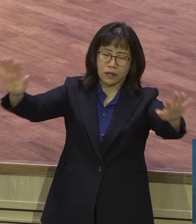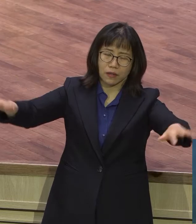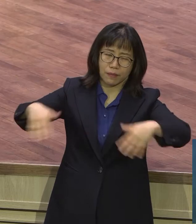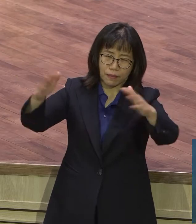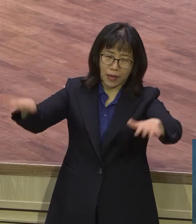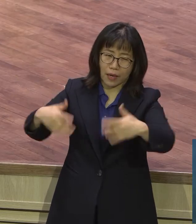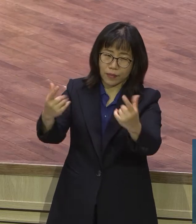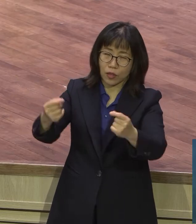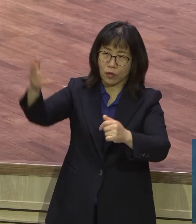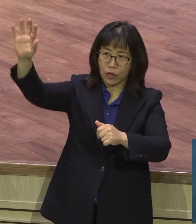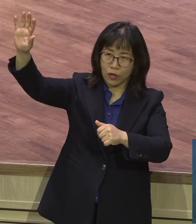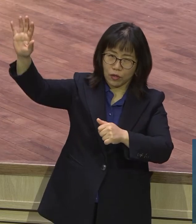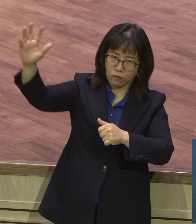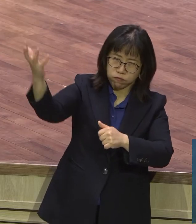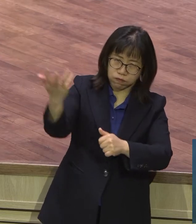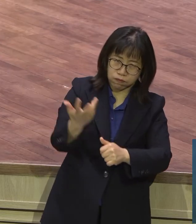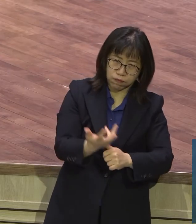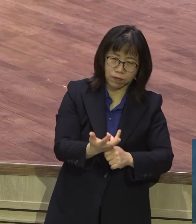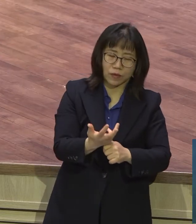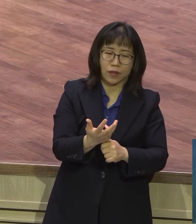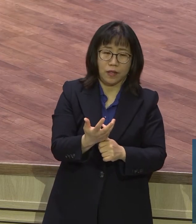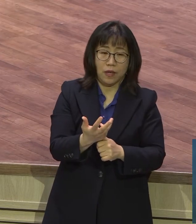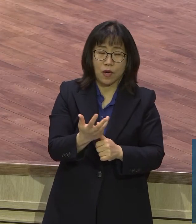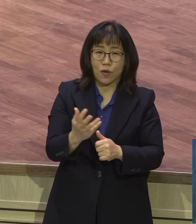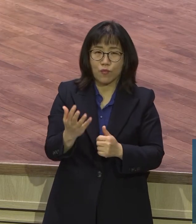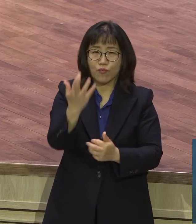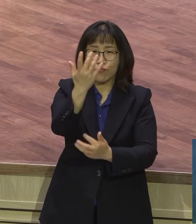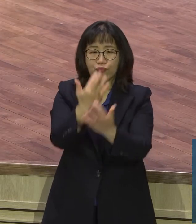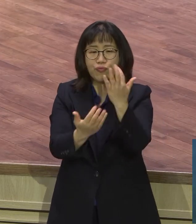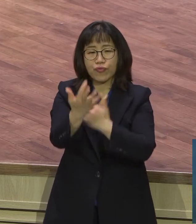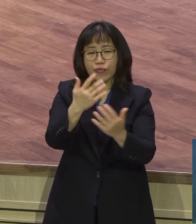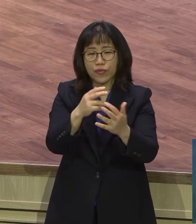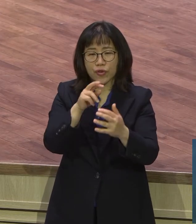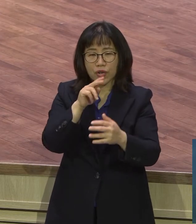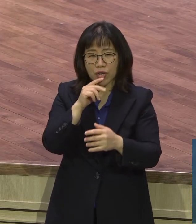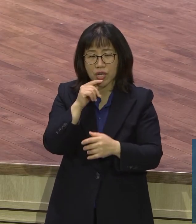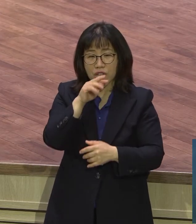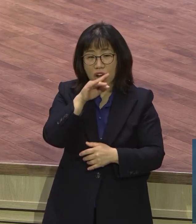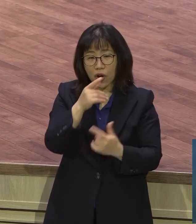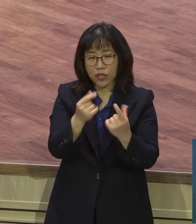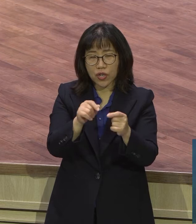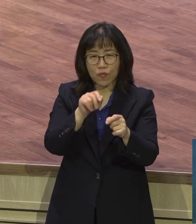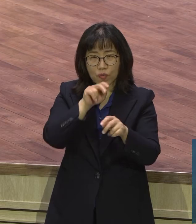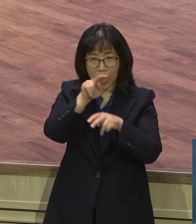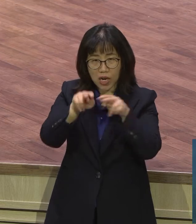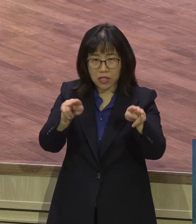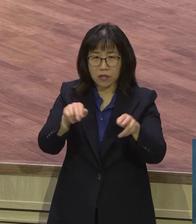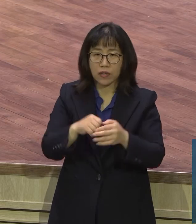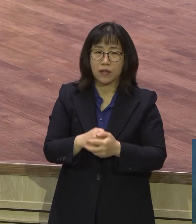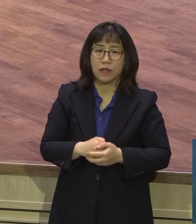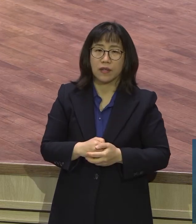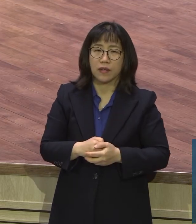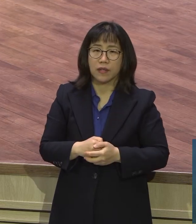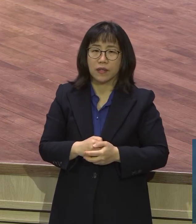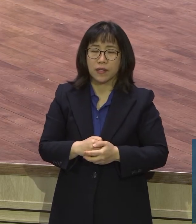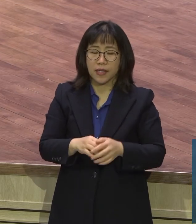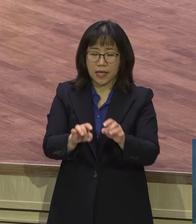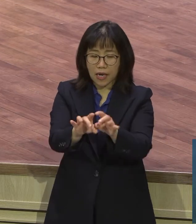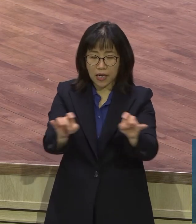그들의 안전 온집에 가득하여 마치 불의 혀같이 갈라지는 것이 그들에게 보여 각 사람의 임하여 있더니